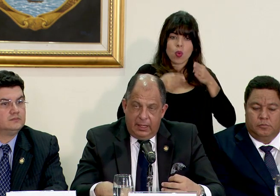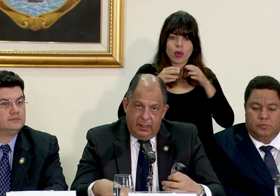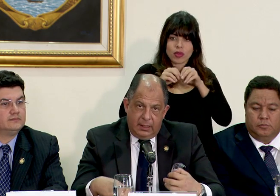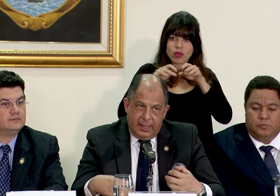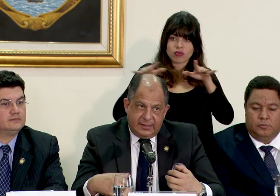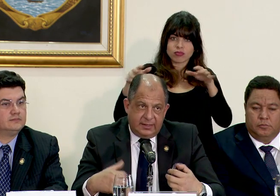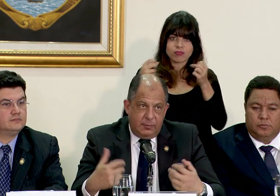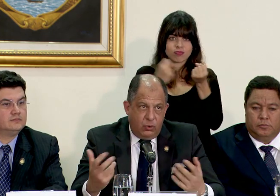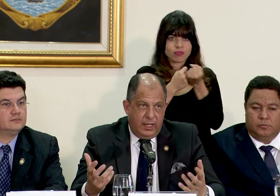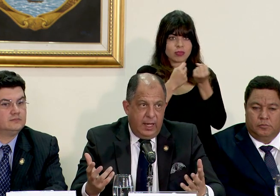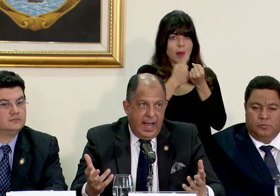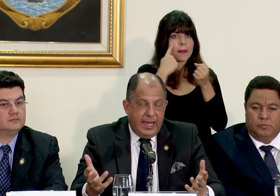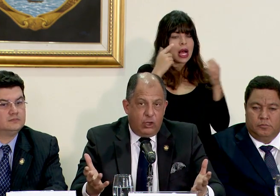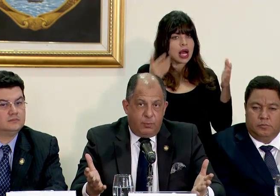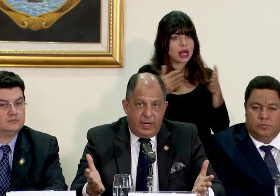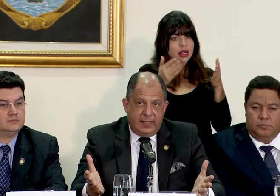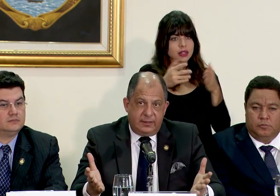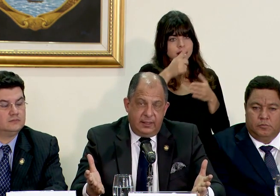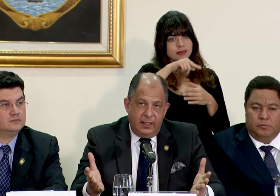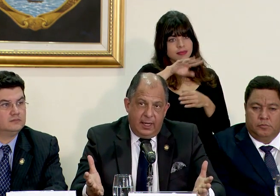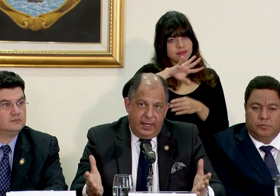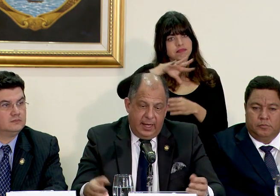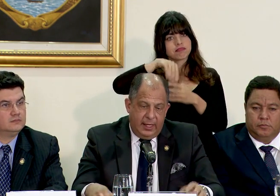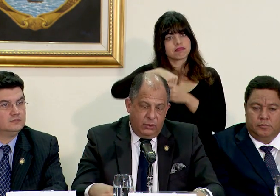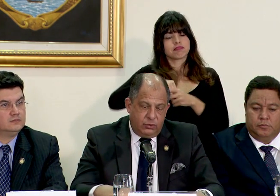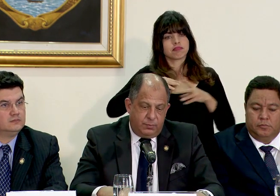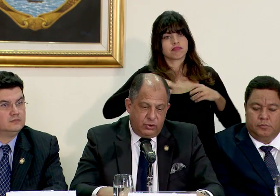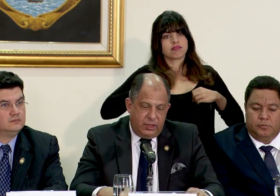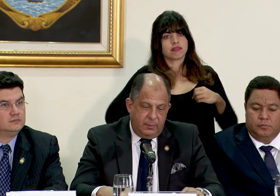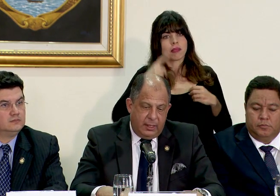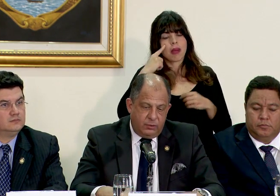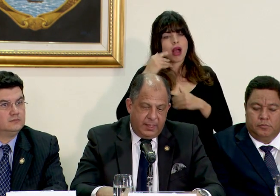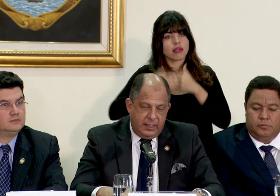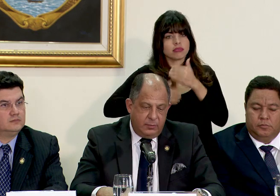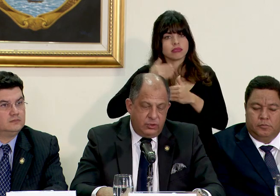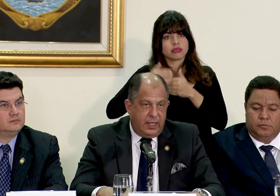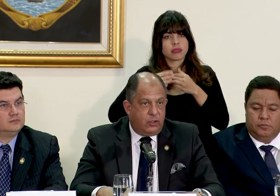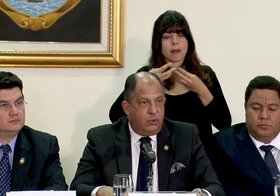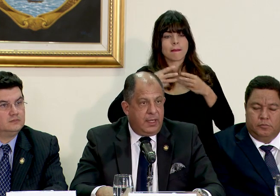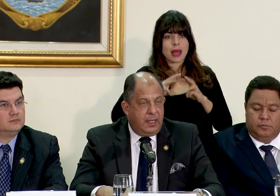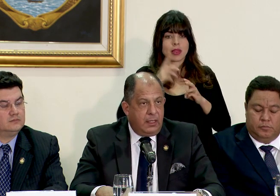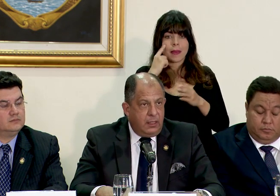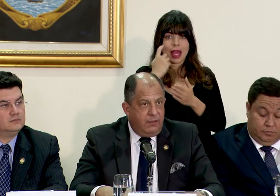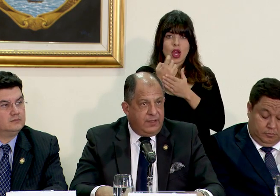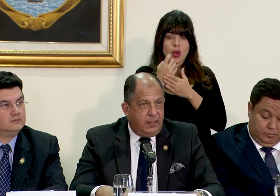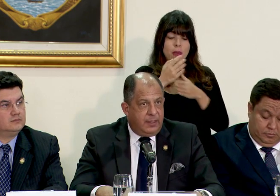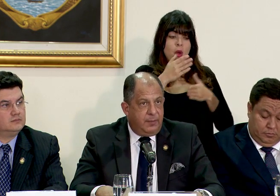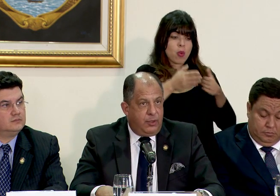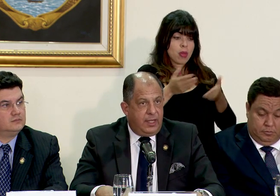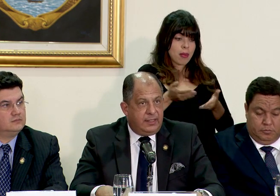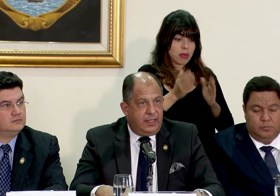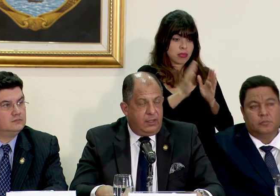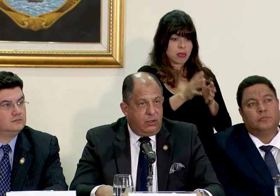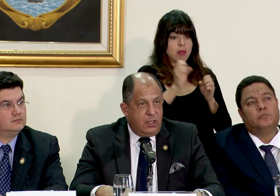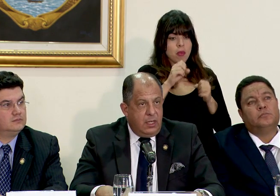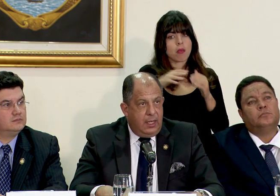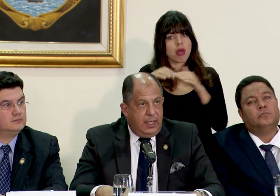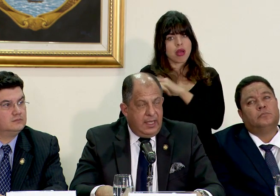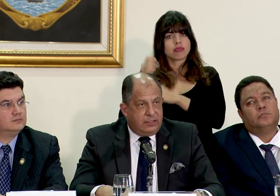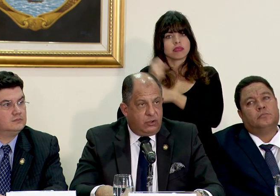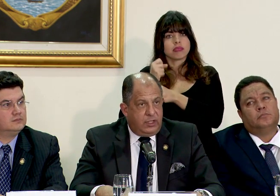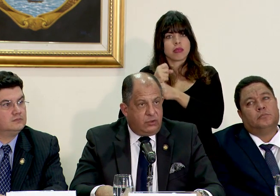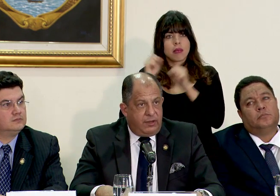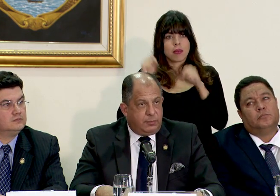estimule a incorporarse a los mecanismos de la economía, difícilmente pueden hacerlo